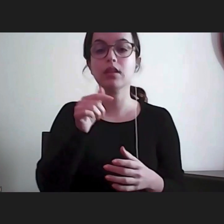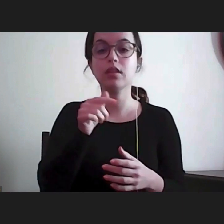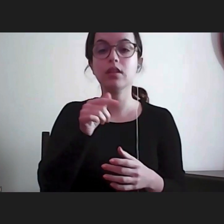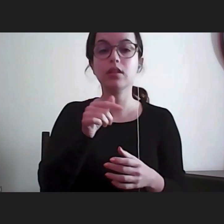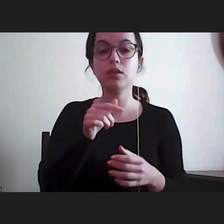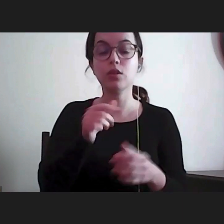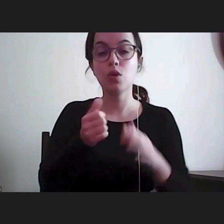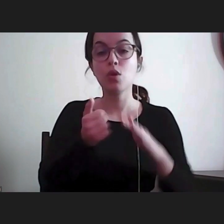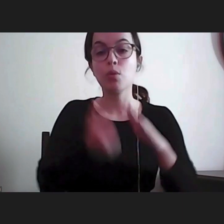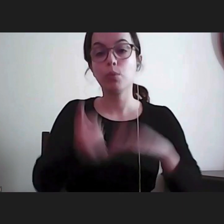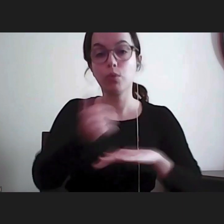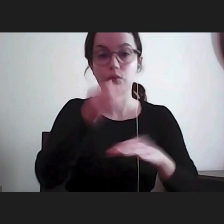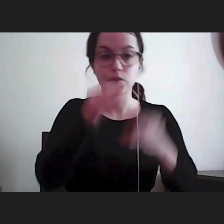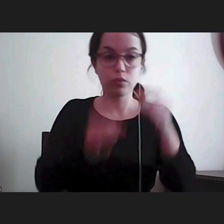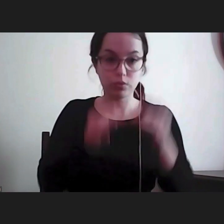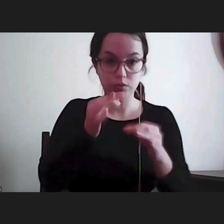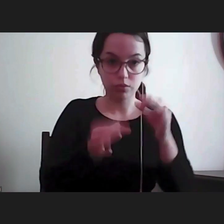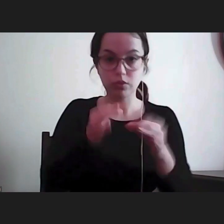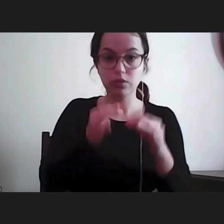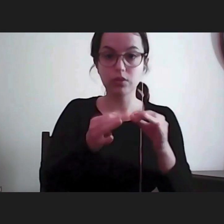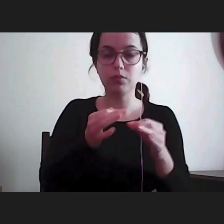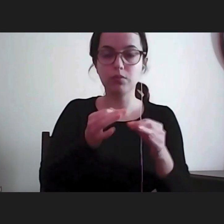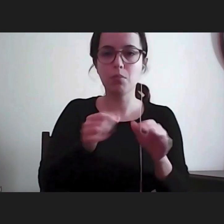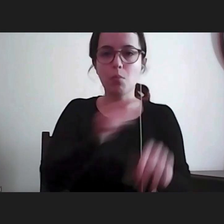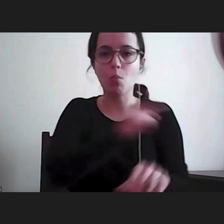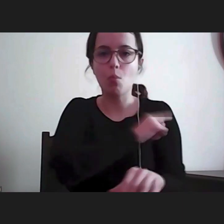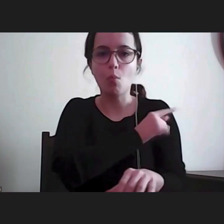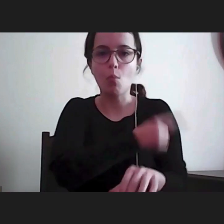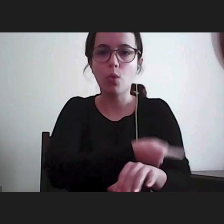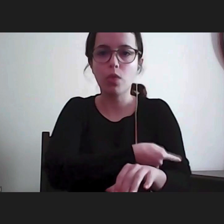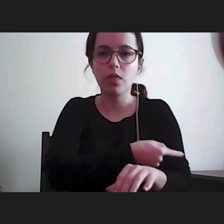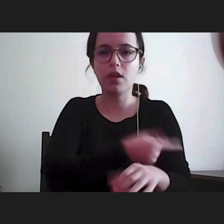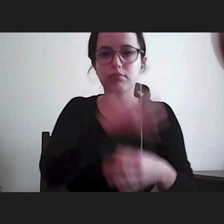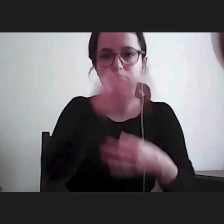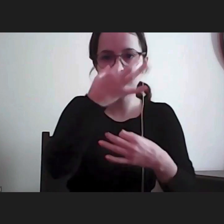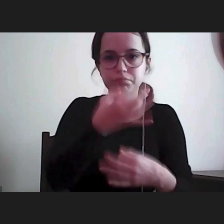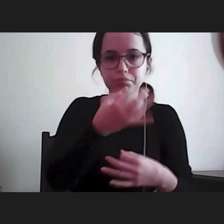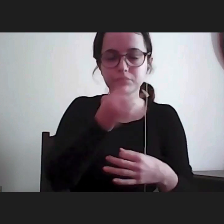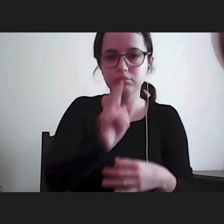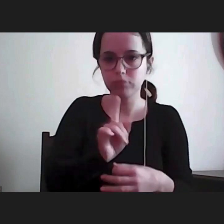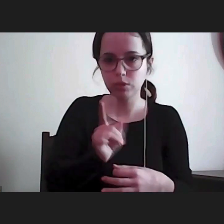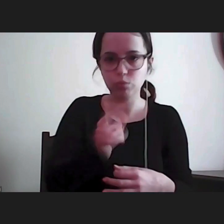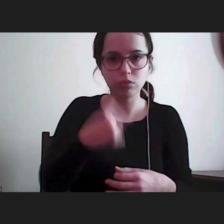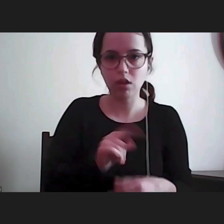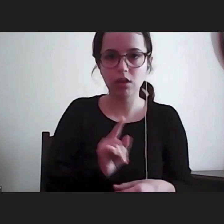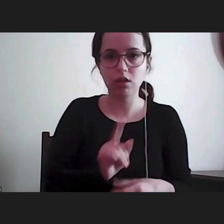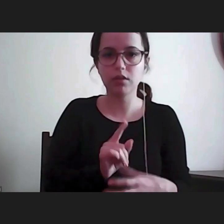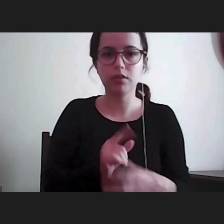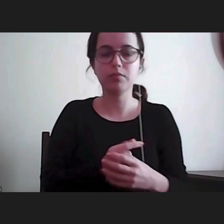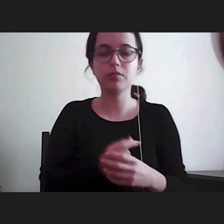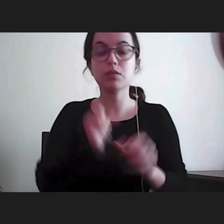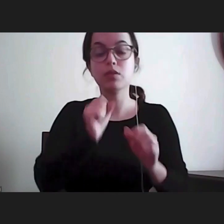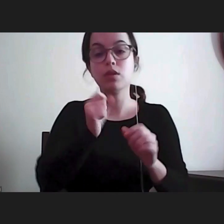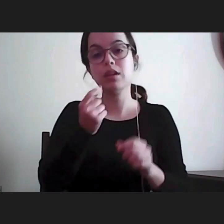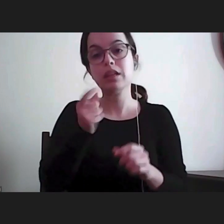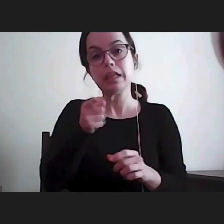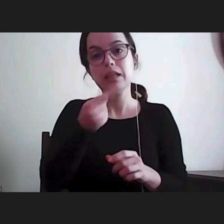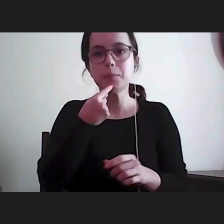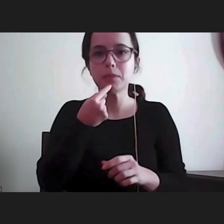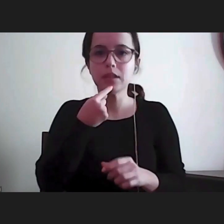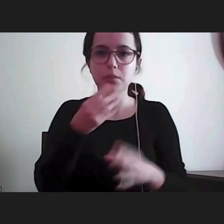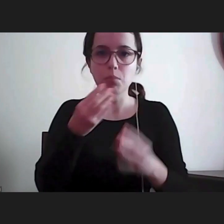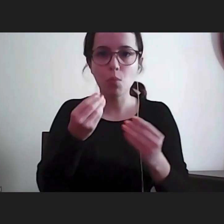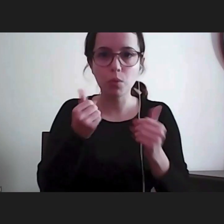Provedor de Justiça não tem poderes vinculativos. E também, desse ponto de vista, se distingue muito claramente daquilo que é o poder